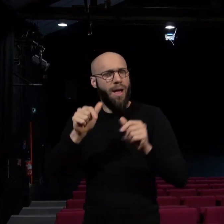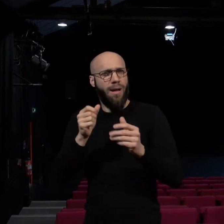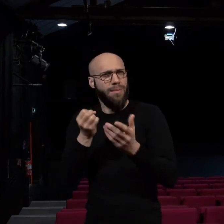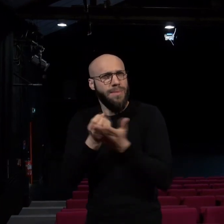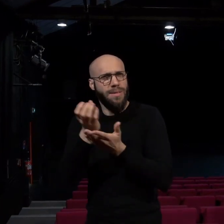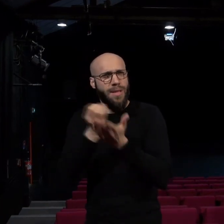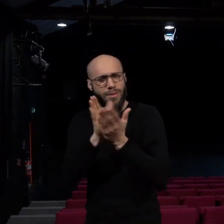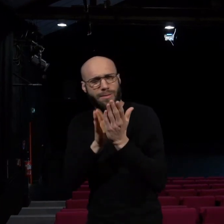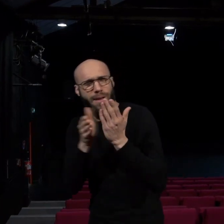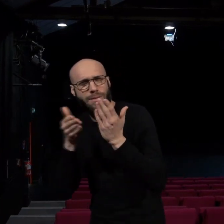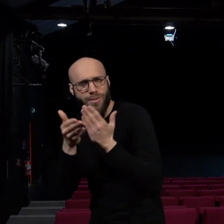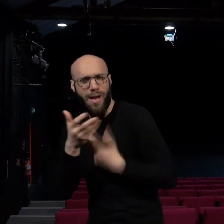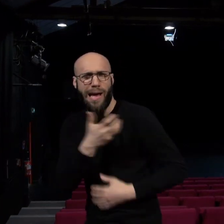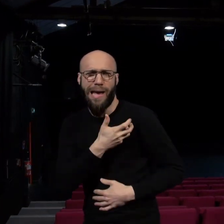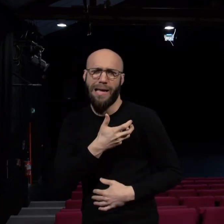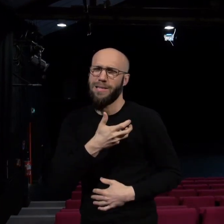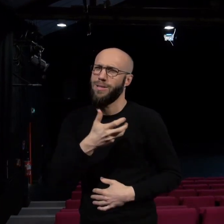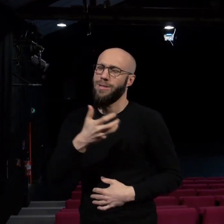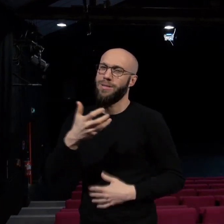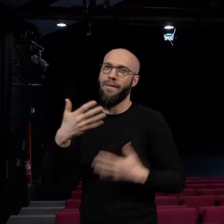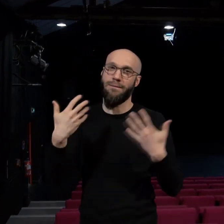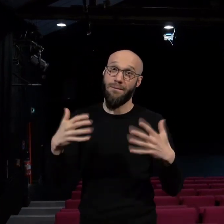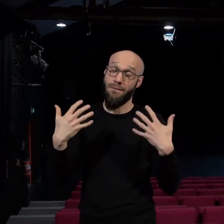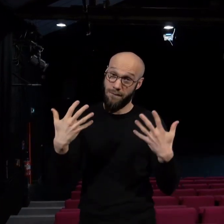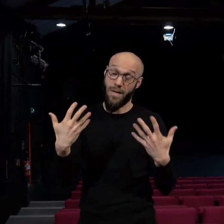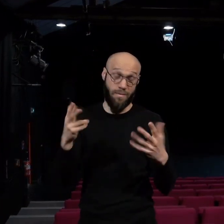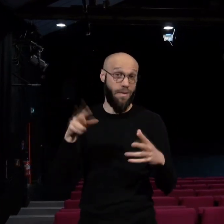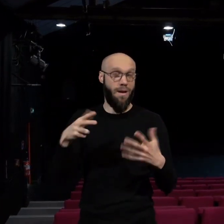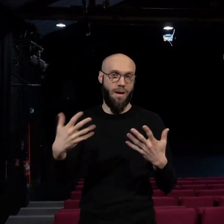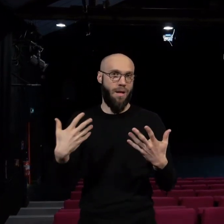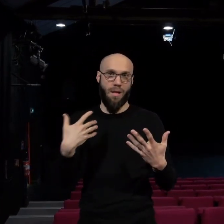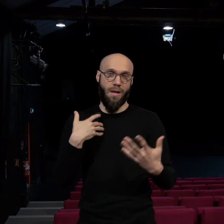cachés. C'est très riche. J'ai vraiment eu beaucoup de plaisir.